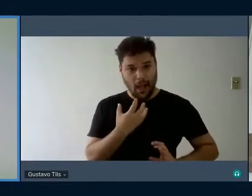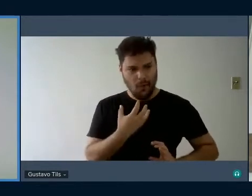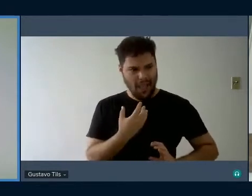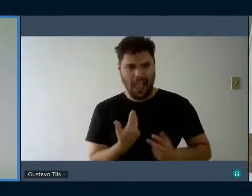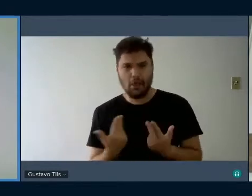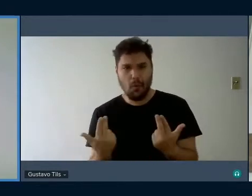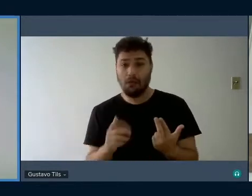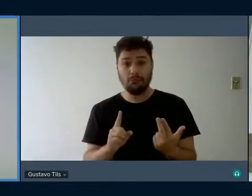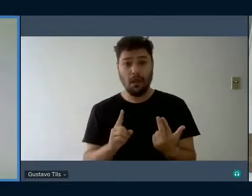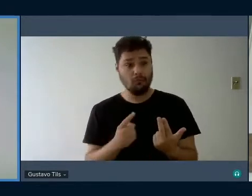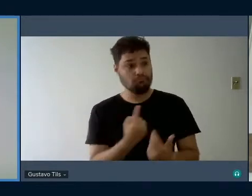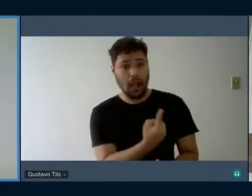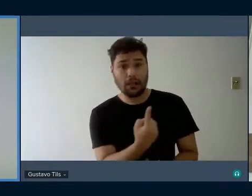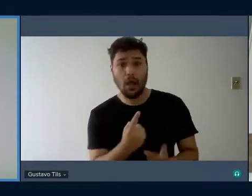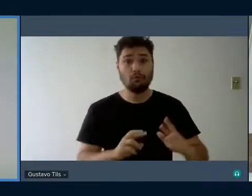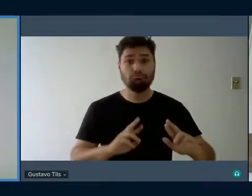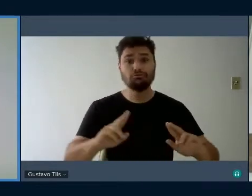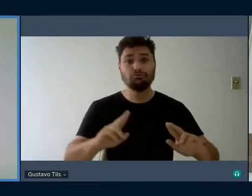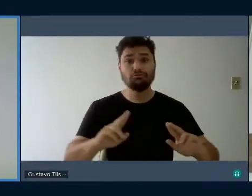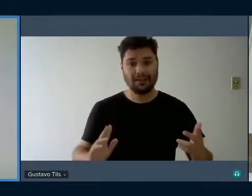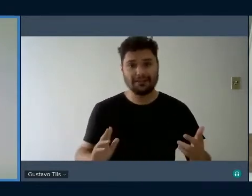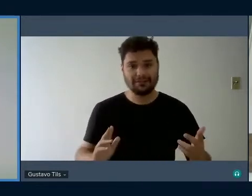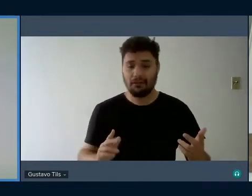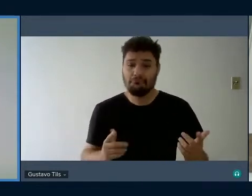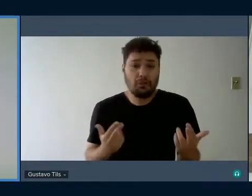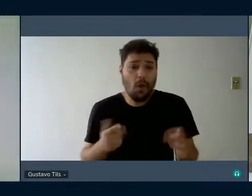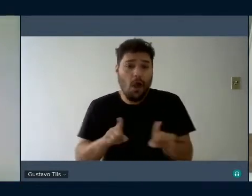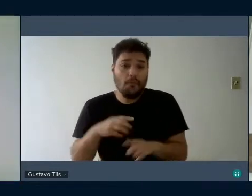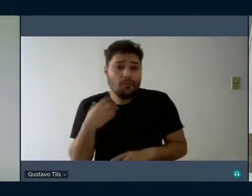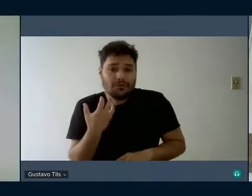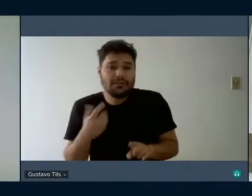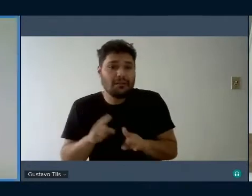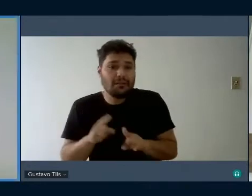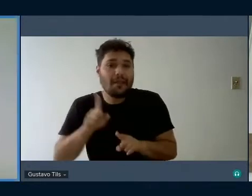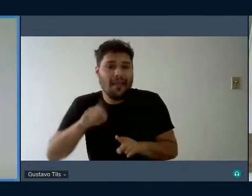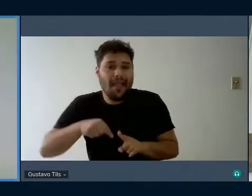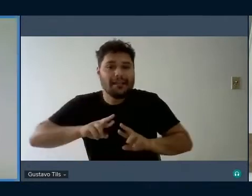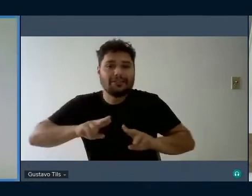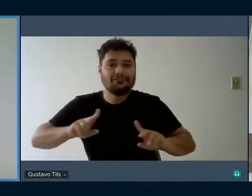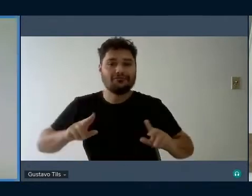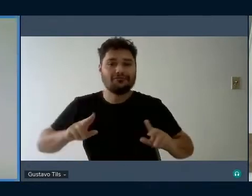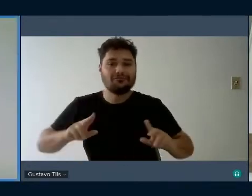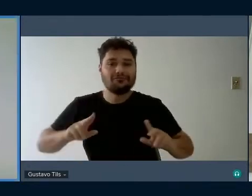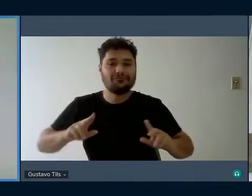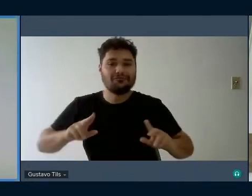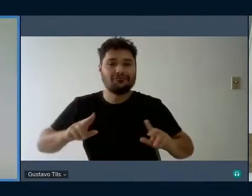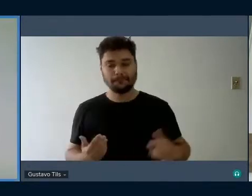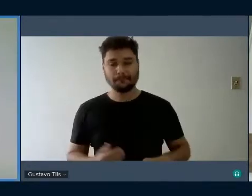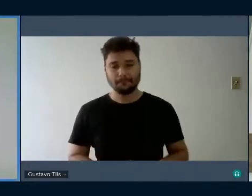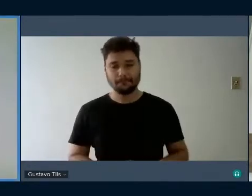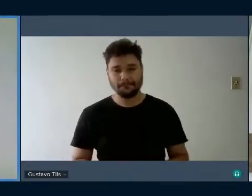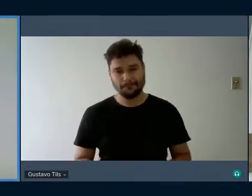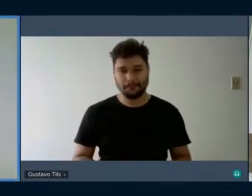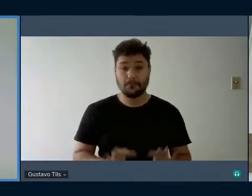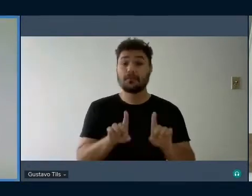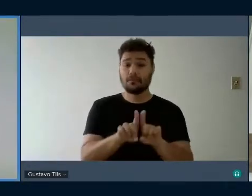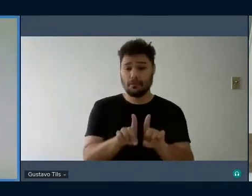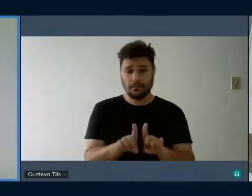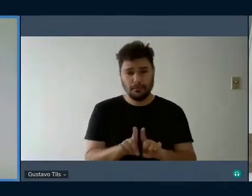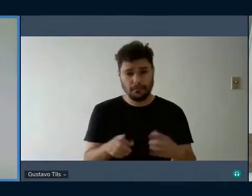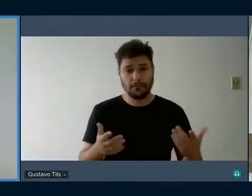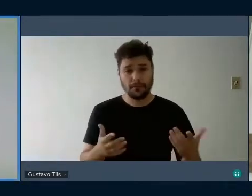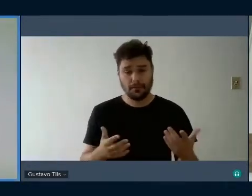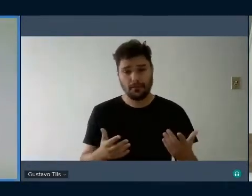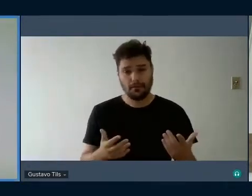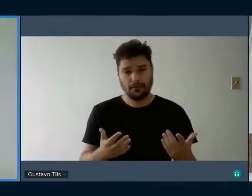assim como o vivenciamento estético musical. Logo, ou dessa forma, quaisquer